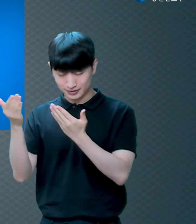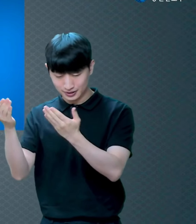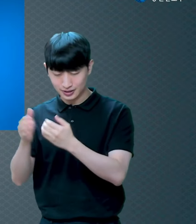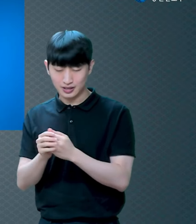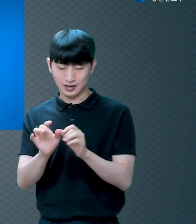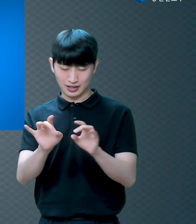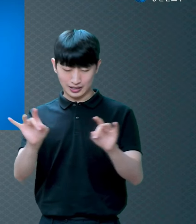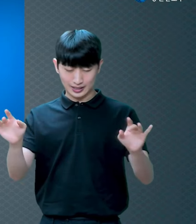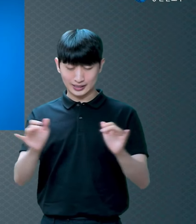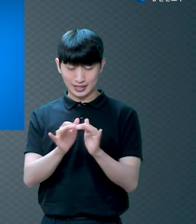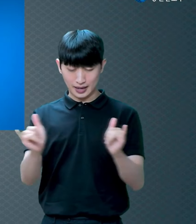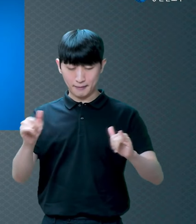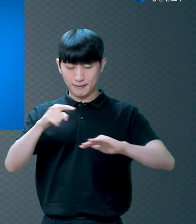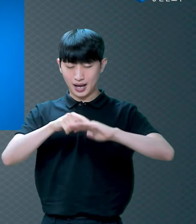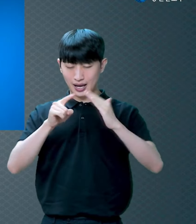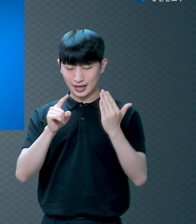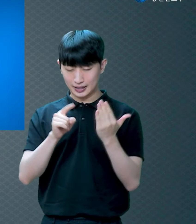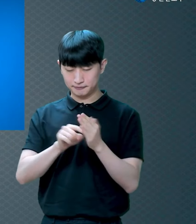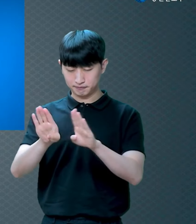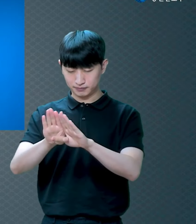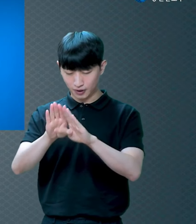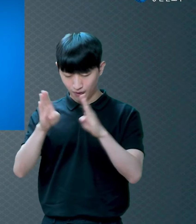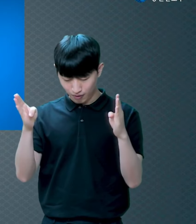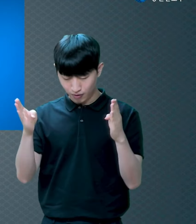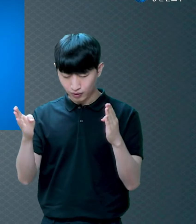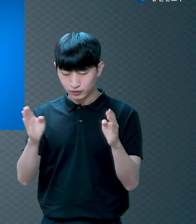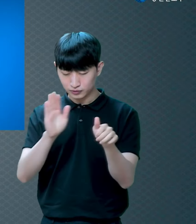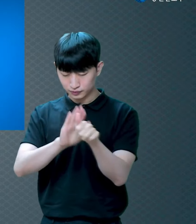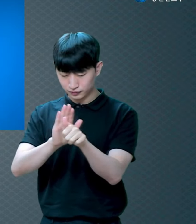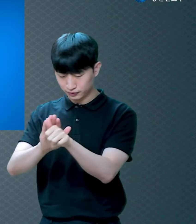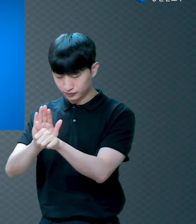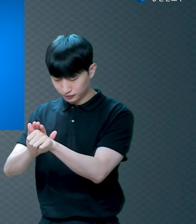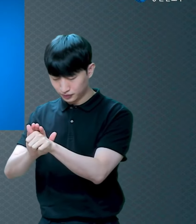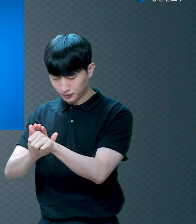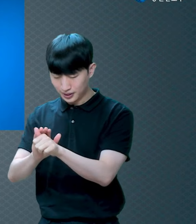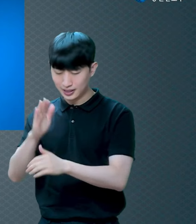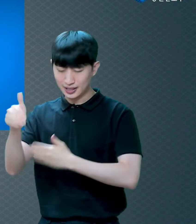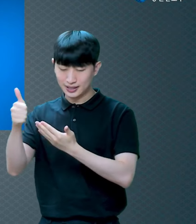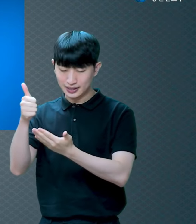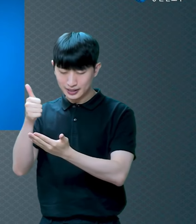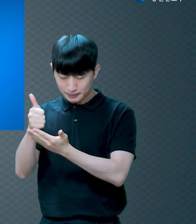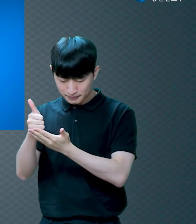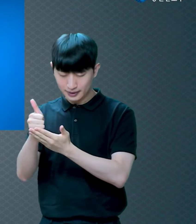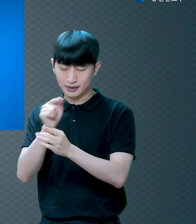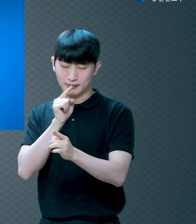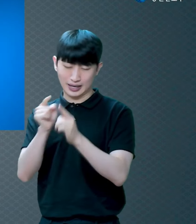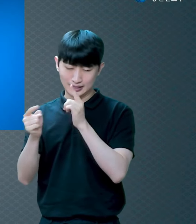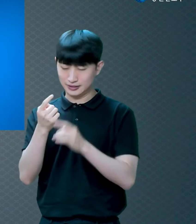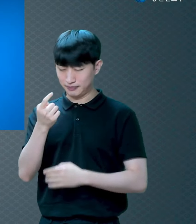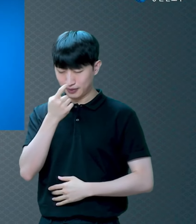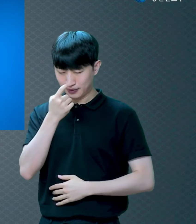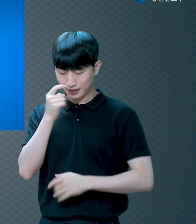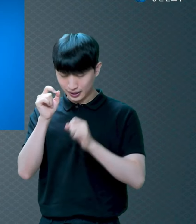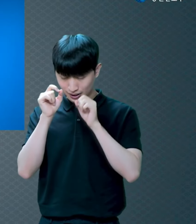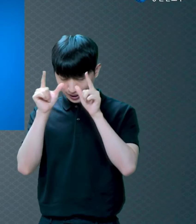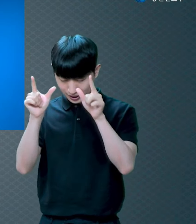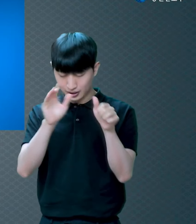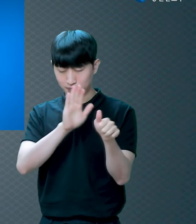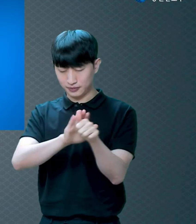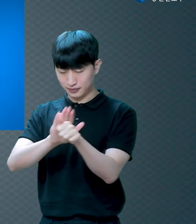하나님의 말씀을 받아들일 수 있도록 도와주시고 그 옛날